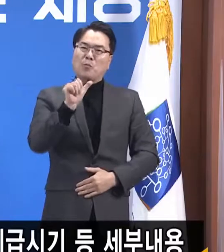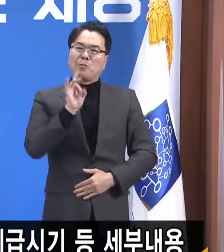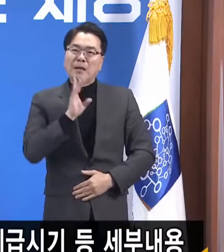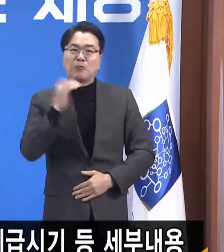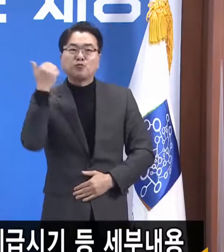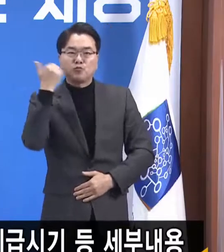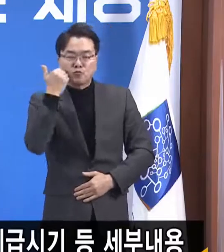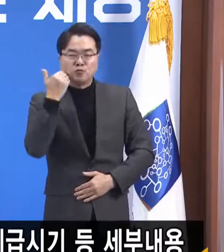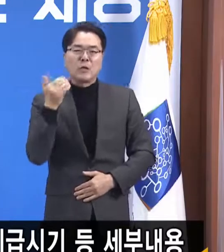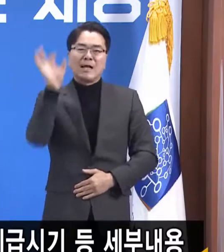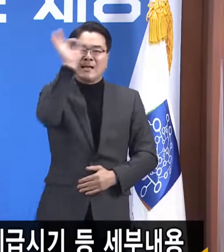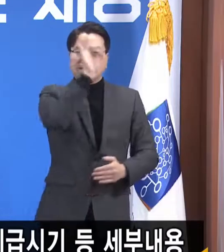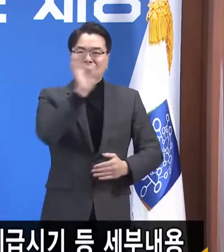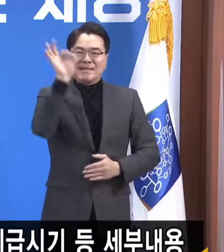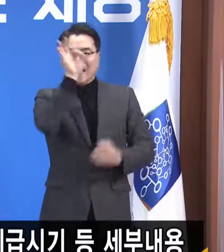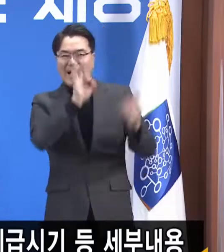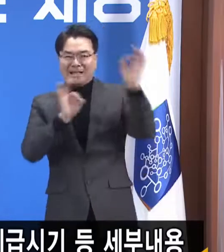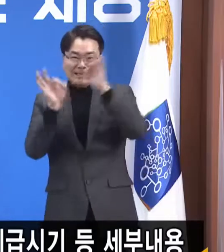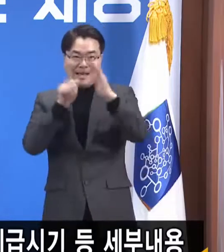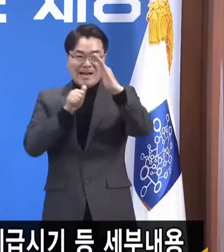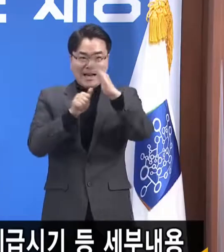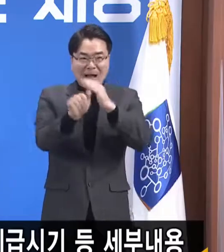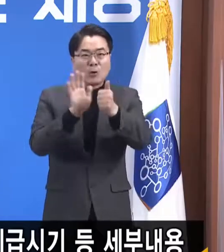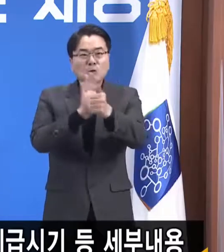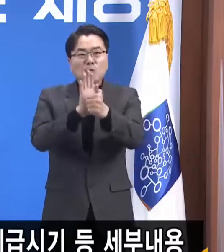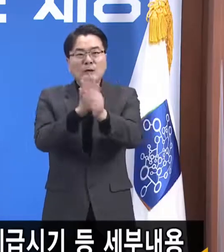찾아가는 대상자를